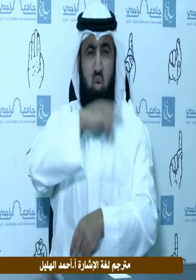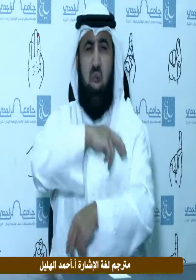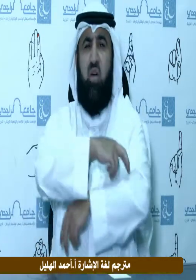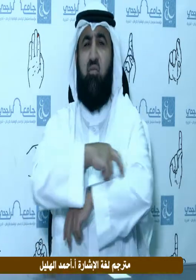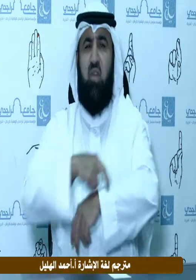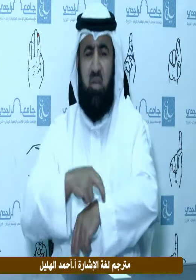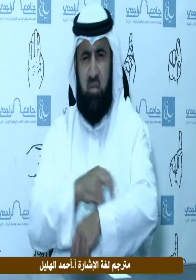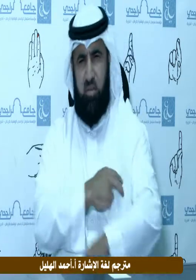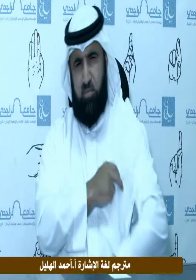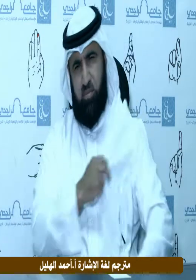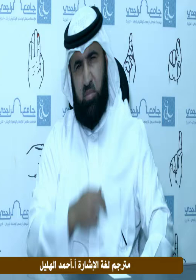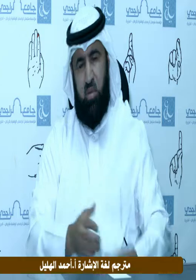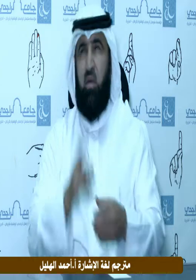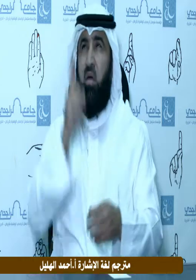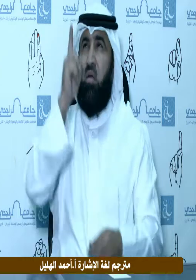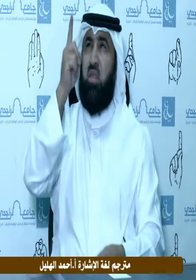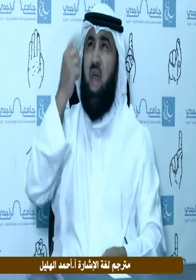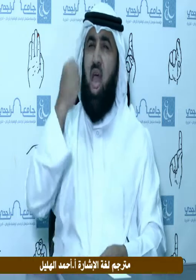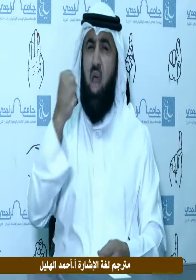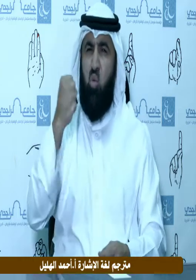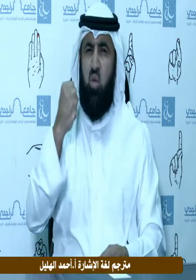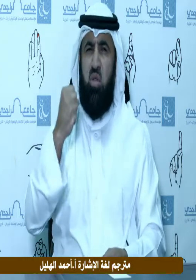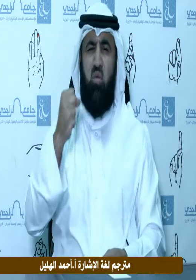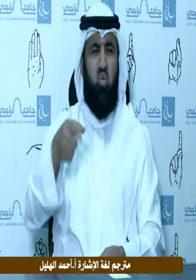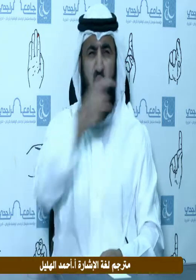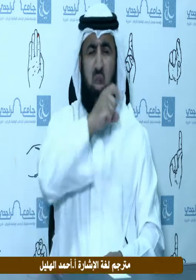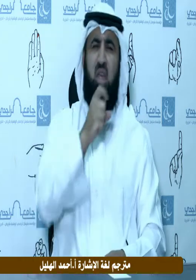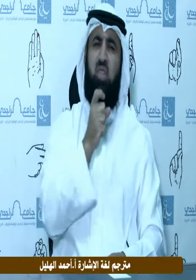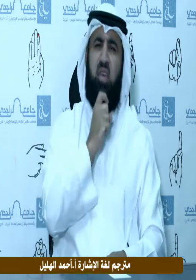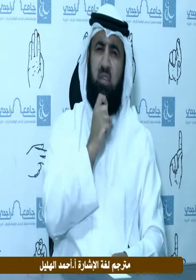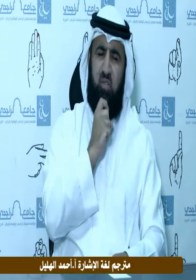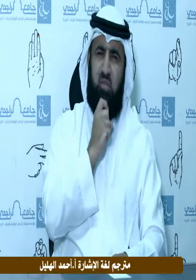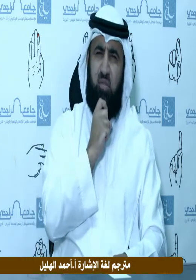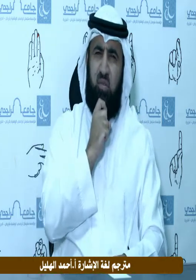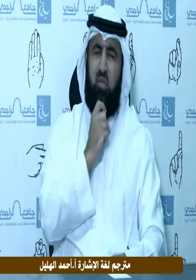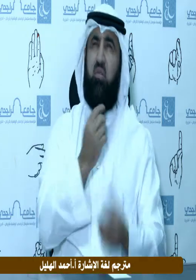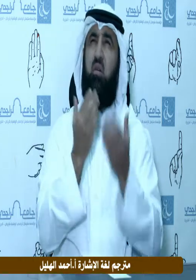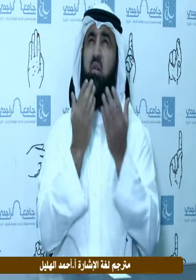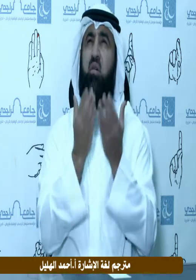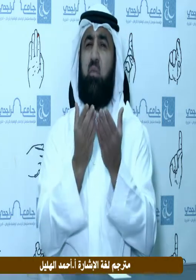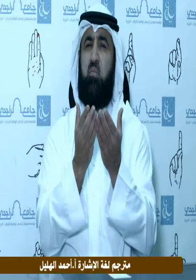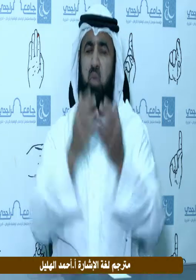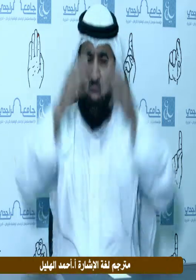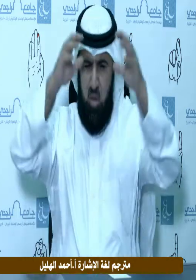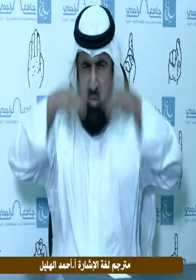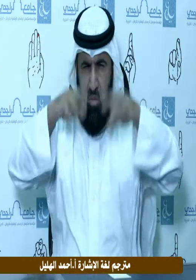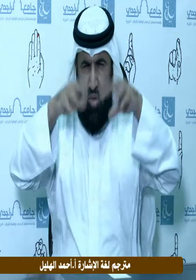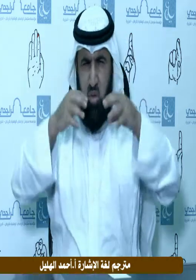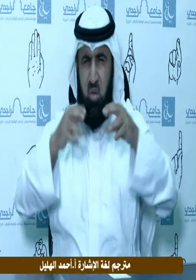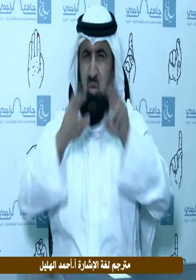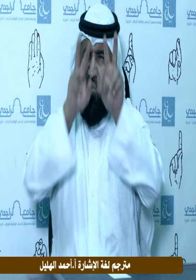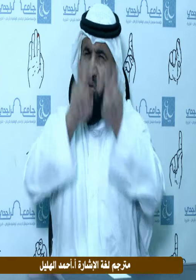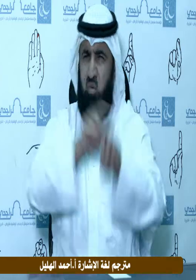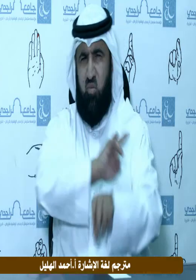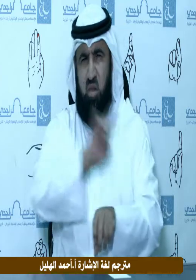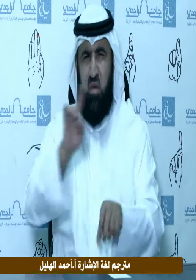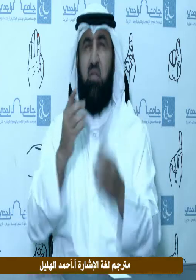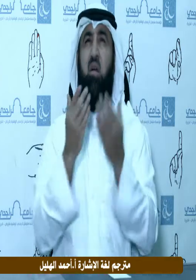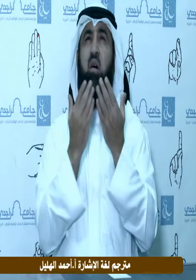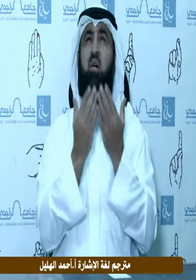الفقراء أنت القوي ونحن الضعفاء أنزل علينا الغيث Ruby ولا تجعلنا من